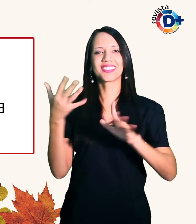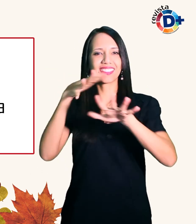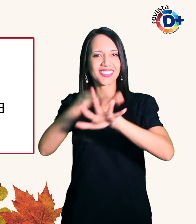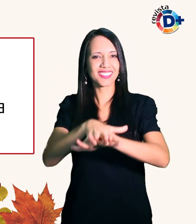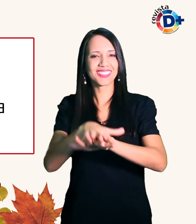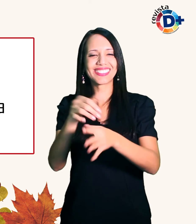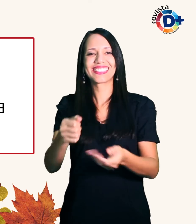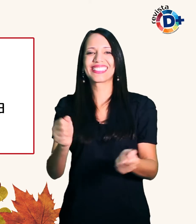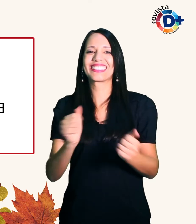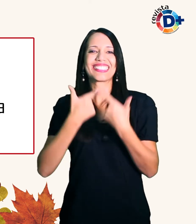alegra